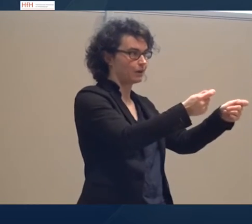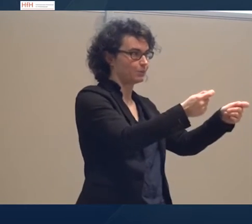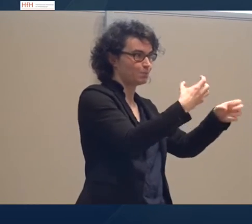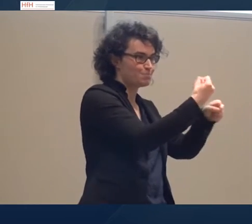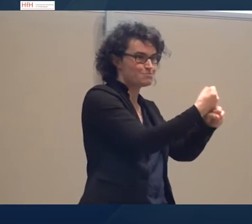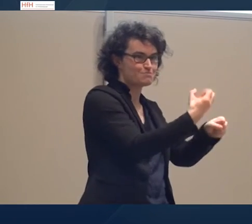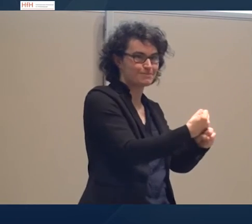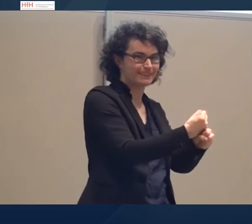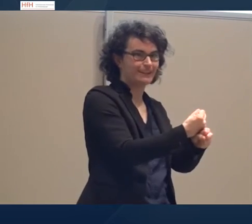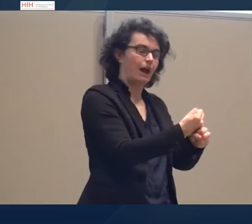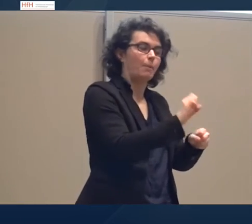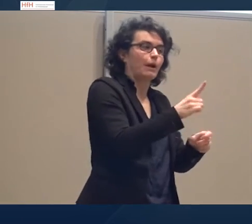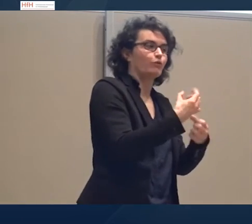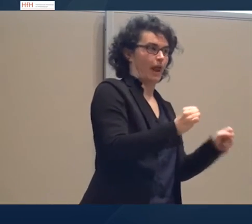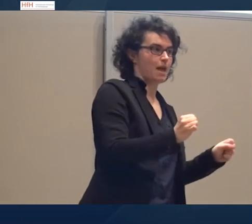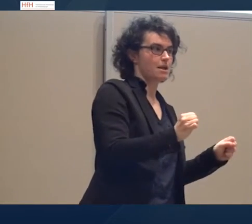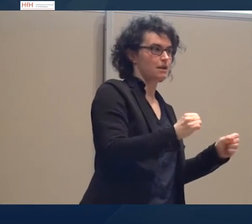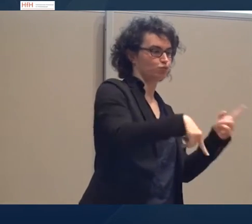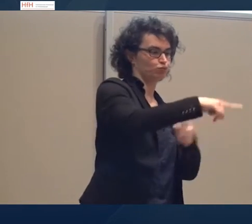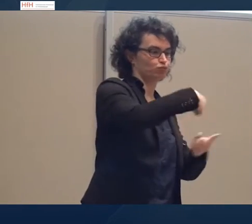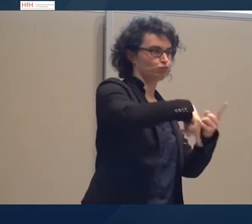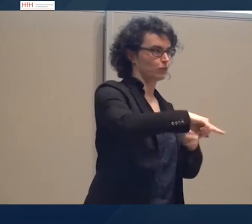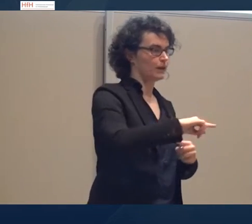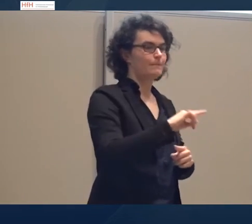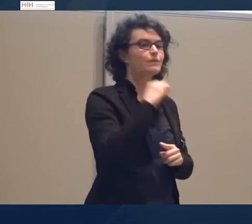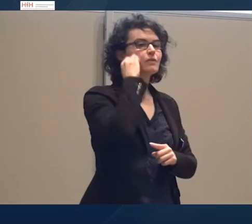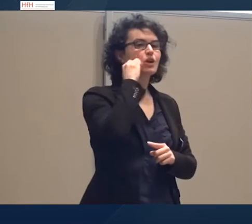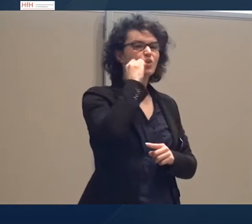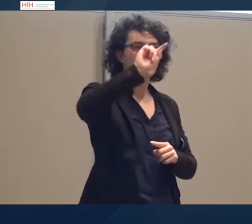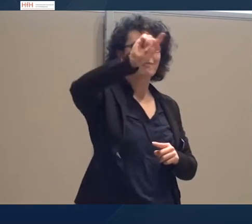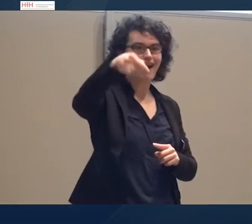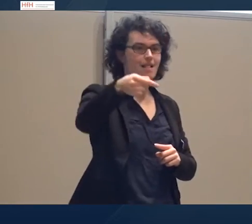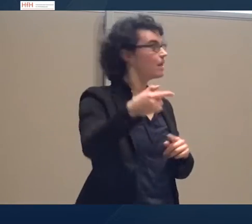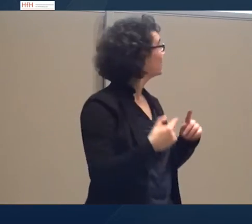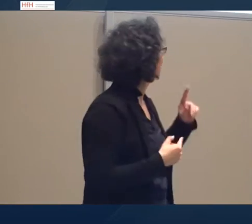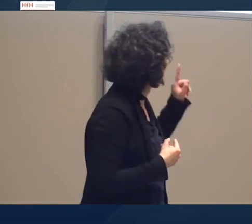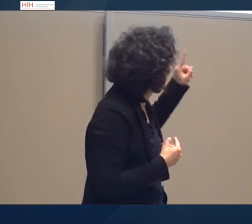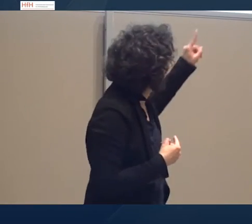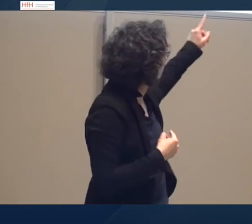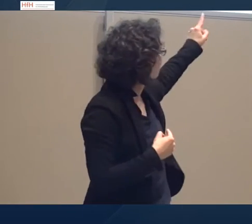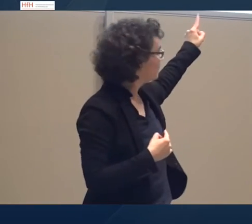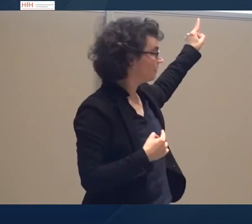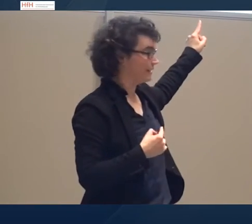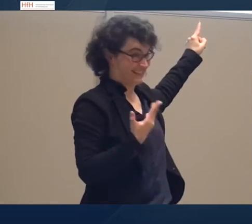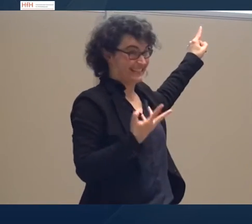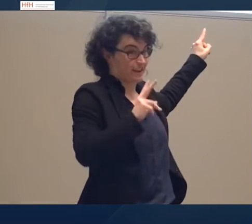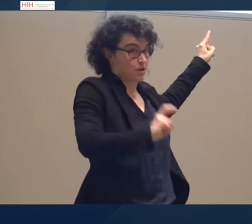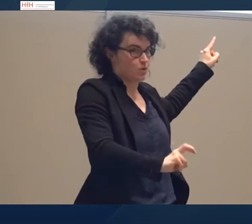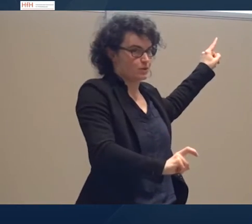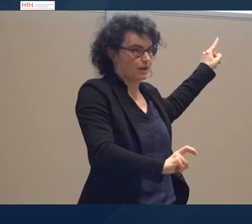haben Sie auch eine gewisse Frage. Und ich habe hier einen roten Pfeil reingefügt, weil natürlich hier jetzt unsere Analyse begonnen hat. Wir müssen weit nach